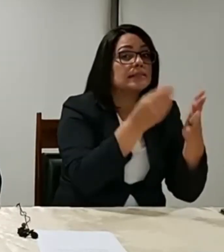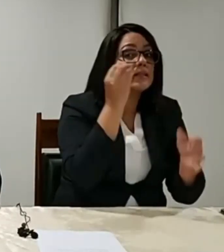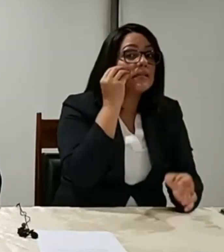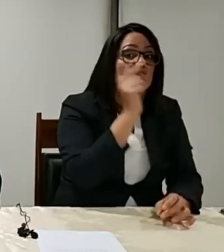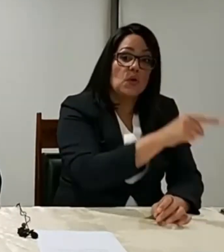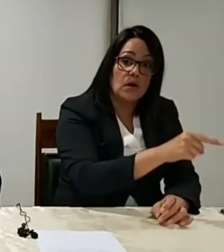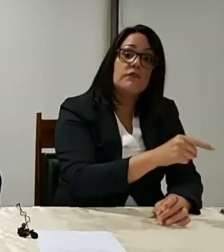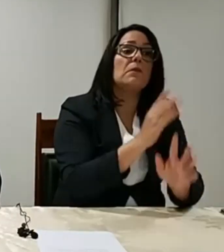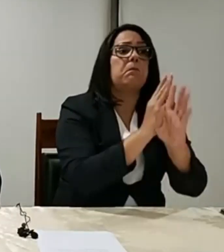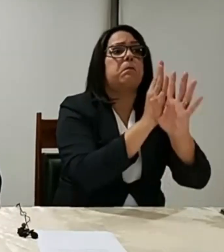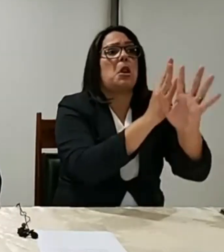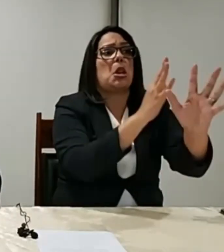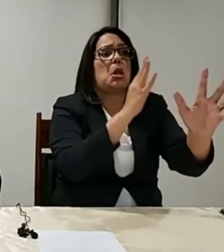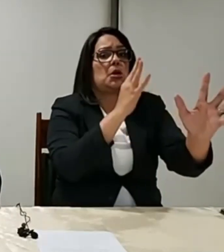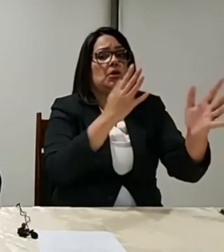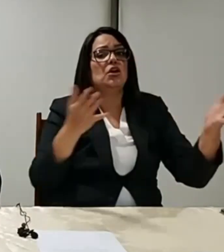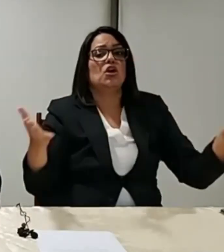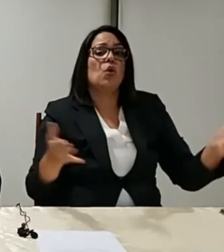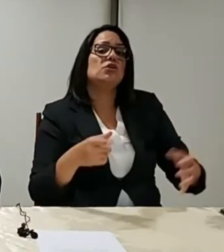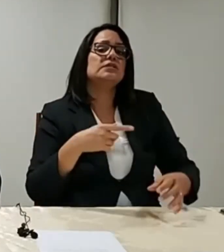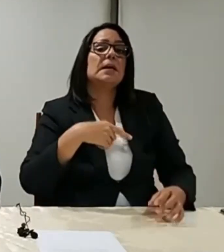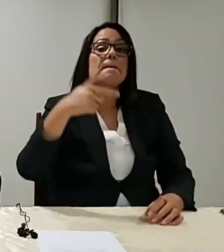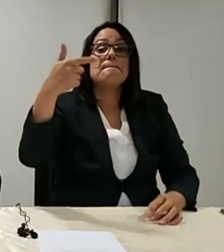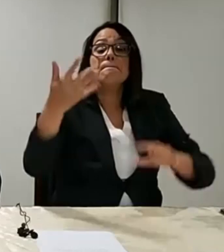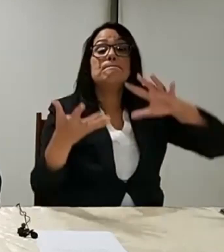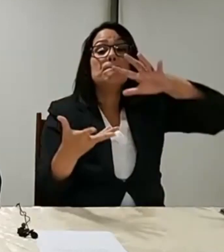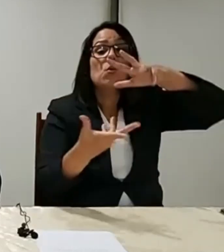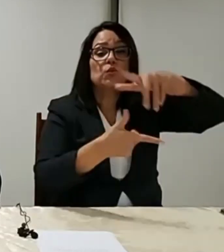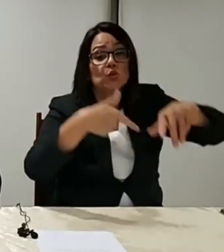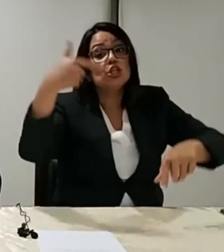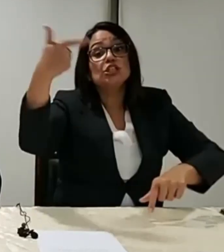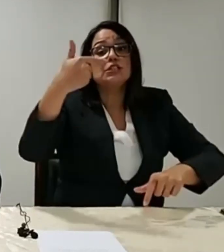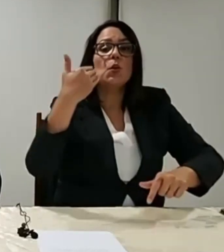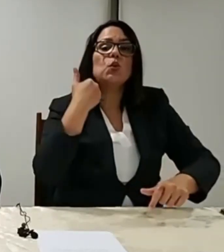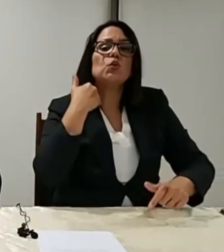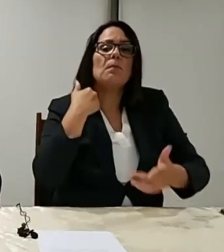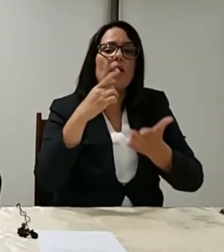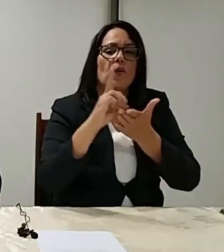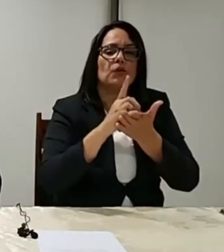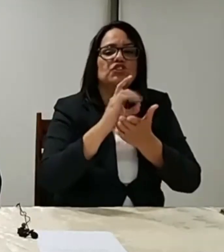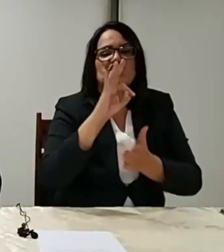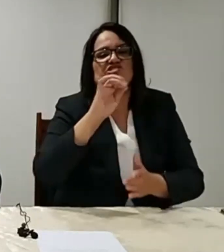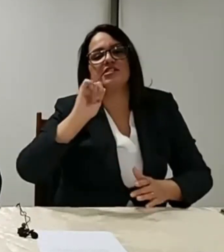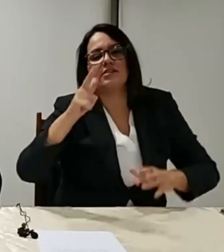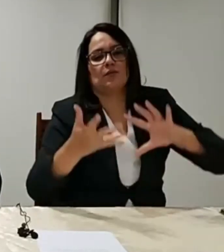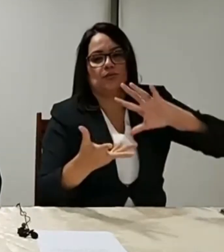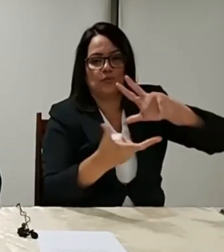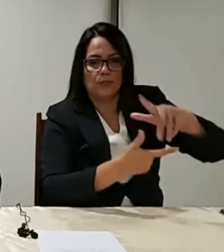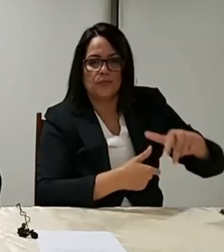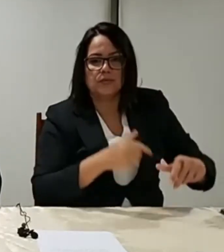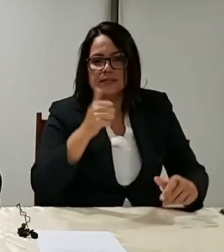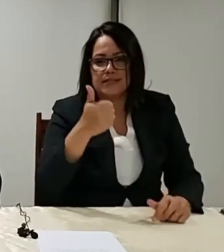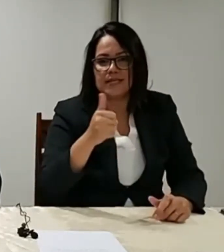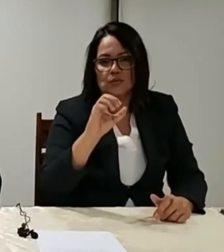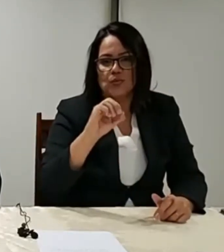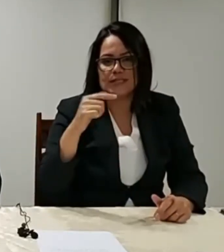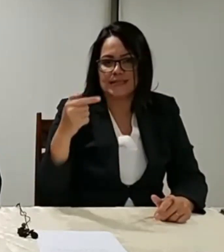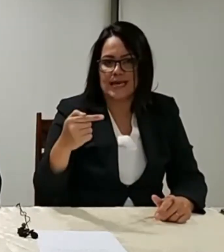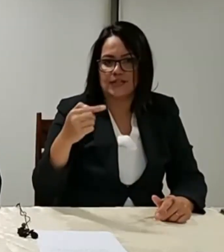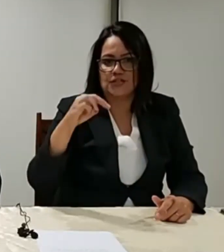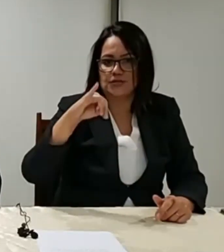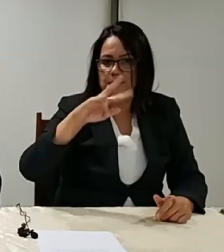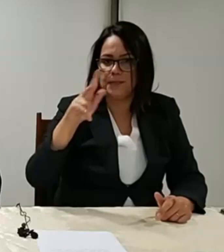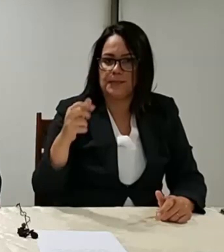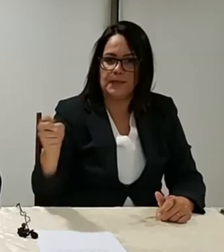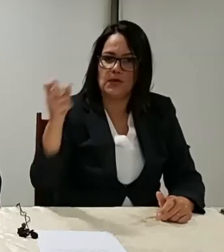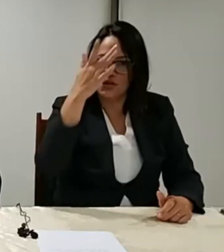segundo maior banco digital do mundo, com 107 milhões de contas. Então, o que é importante